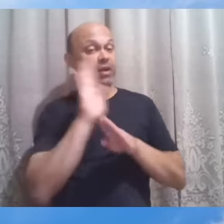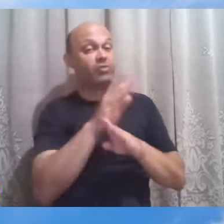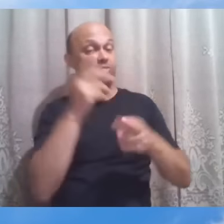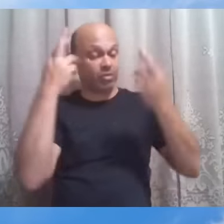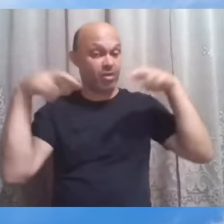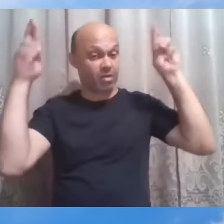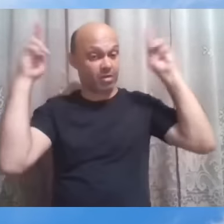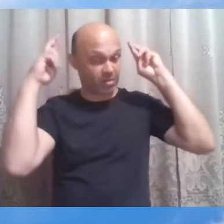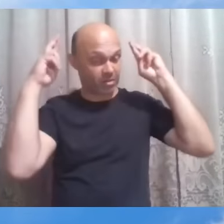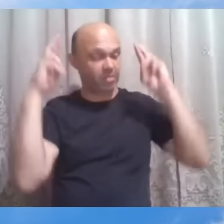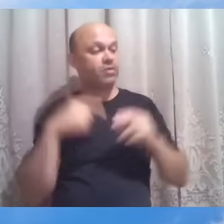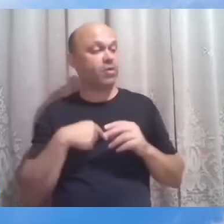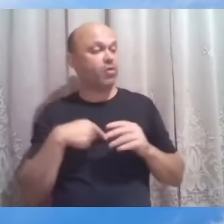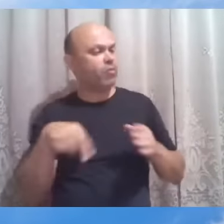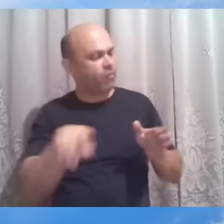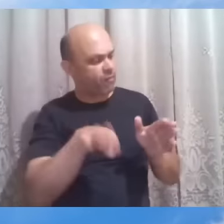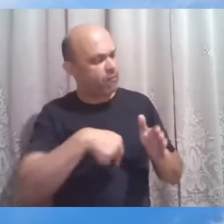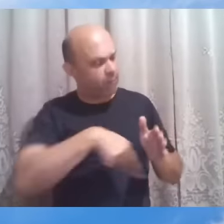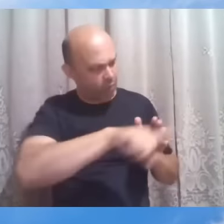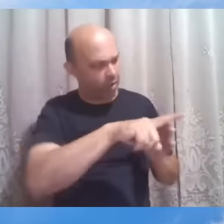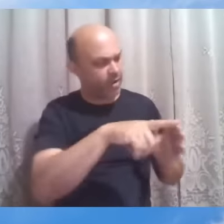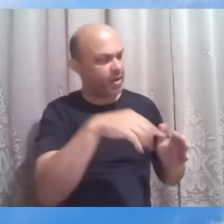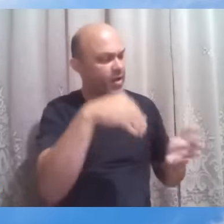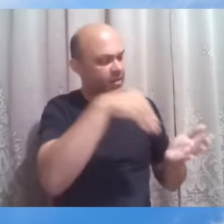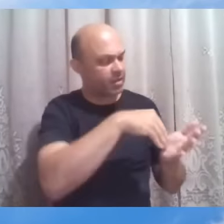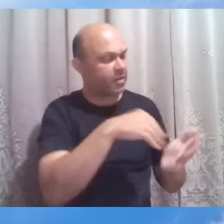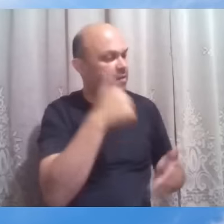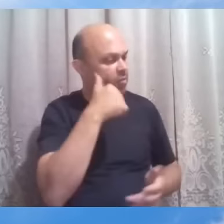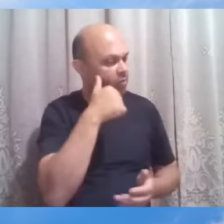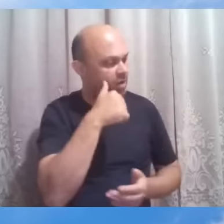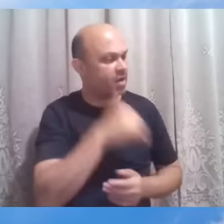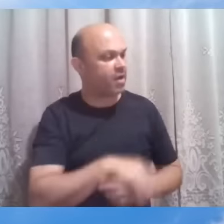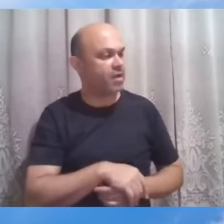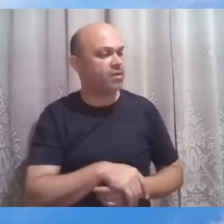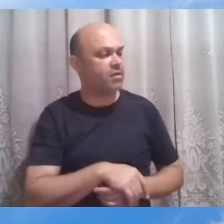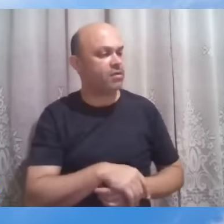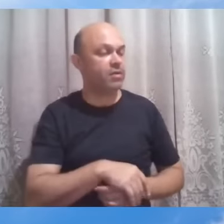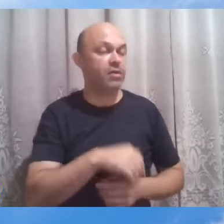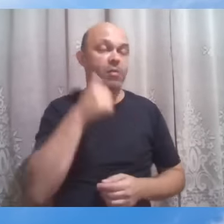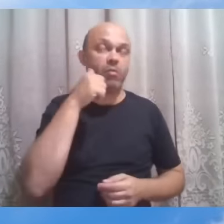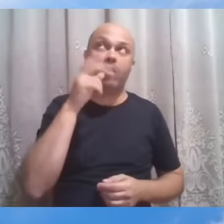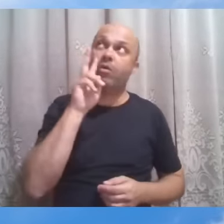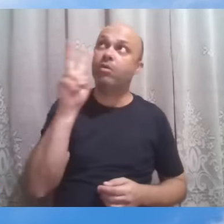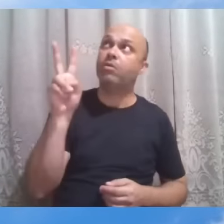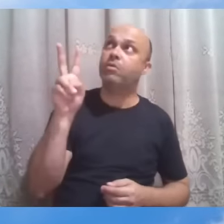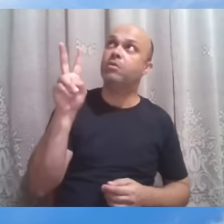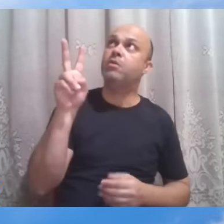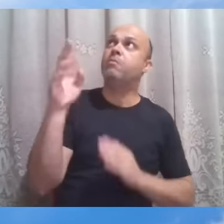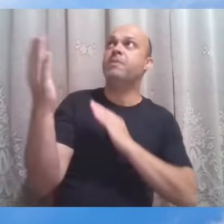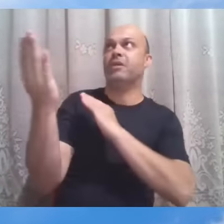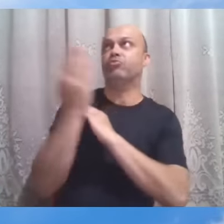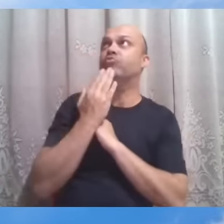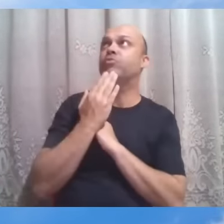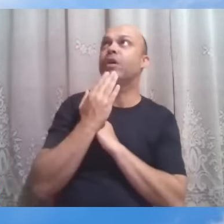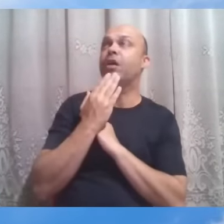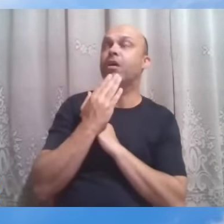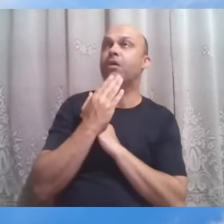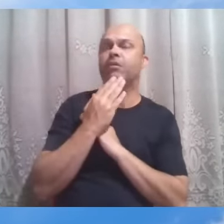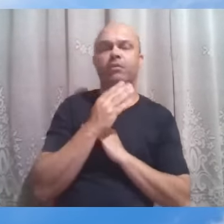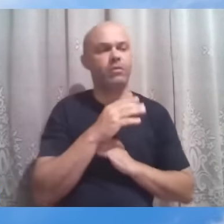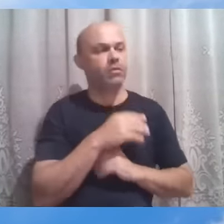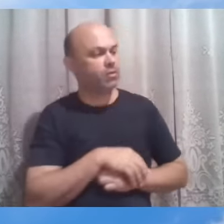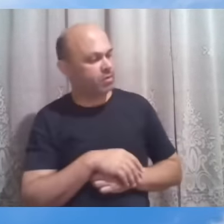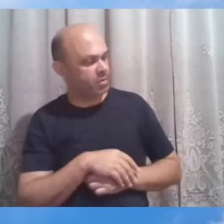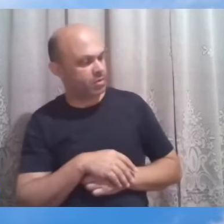e adorou, dizendo, Senhor, socorre-me. Ele, porém, respondendo, disse, não é bom